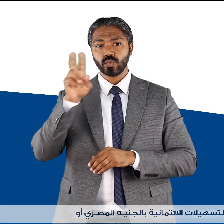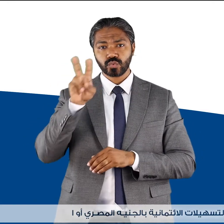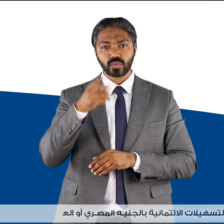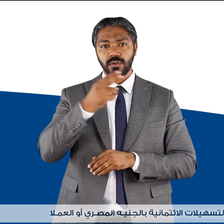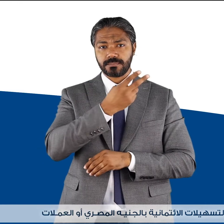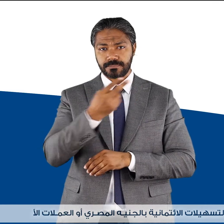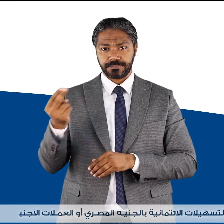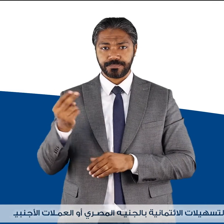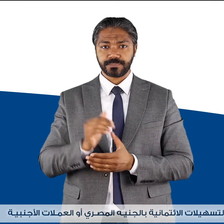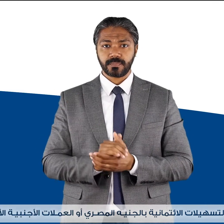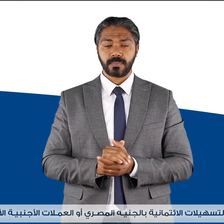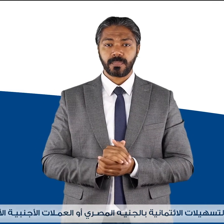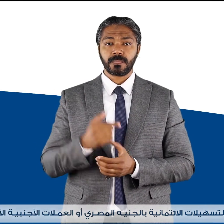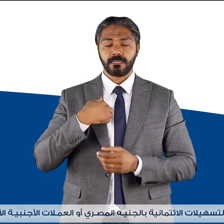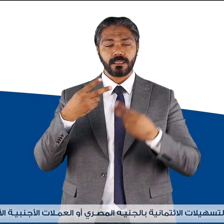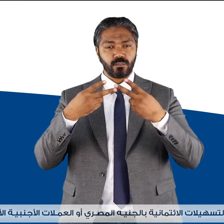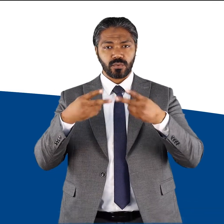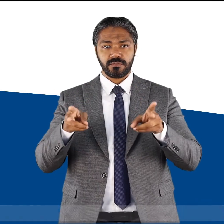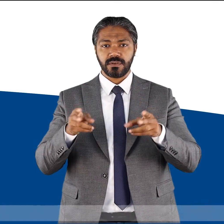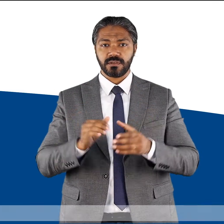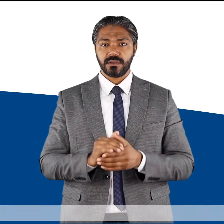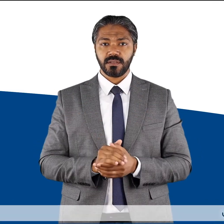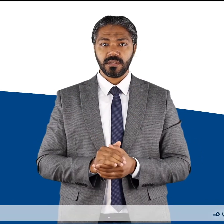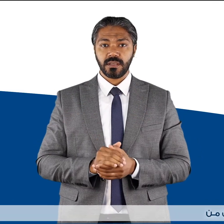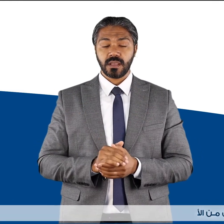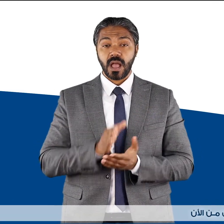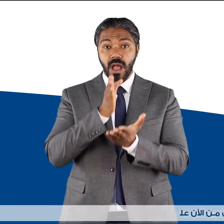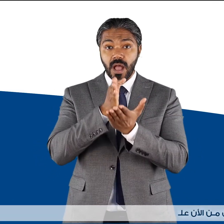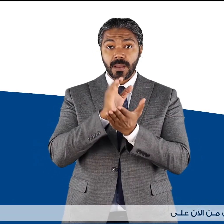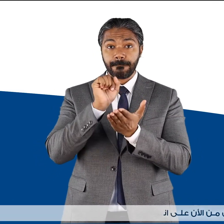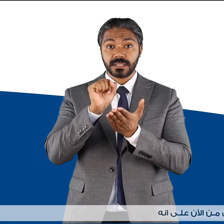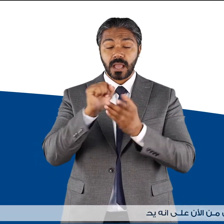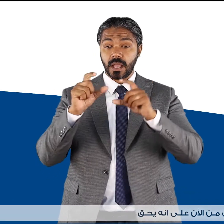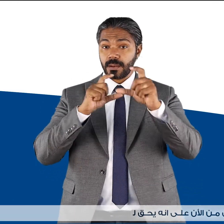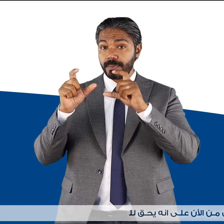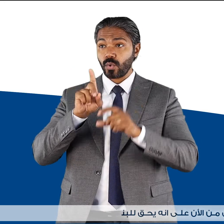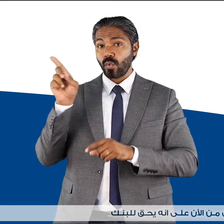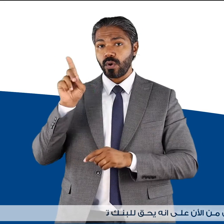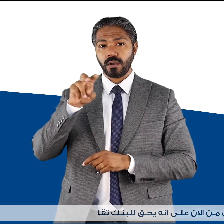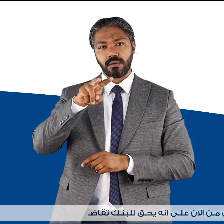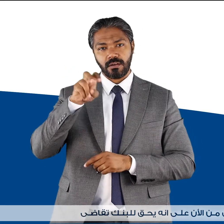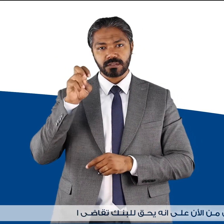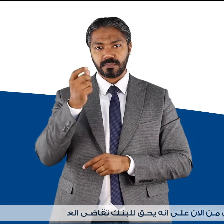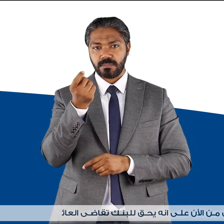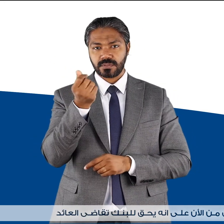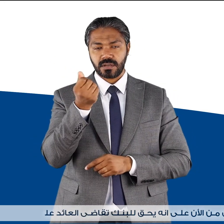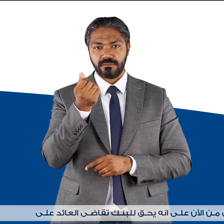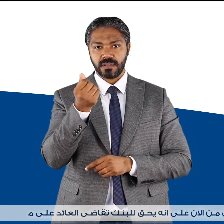أو العملات الأجنبية الأخرى ونوافق من الآن على أنه يحق للبنك تقاضي العائد على